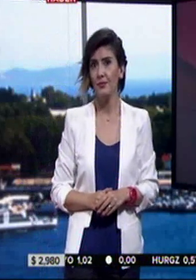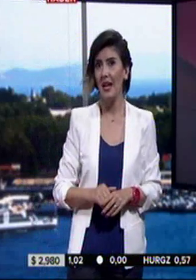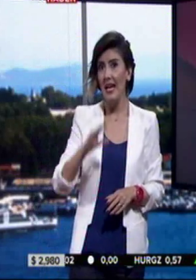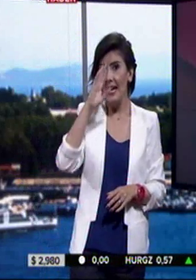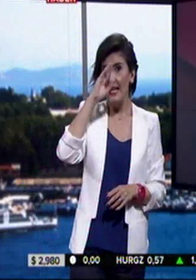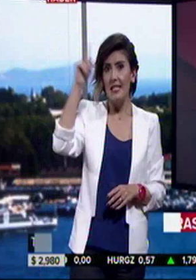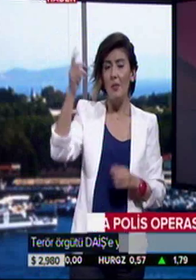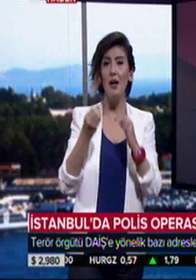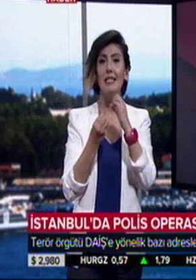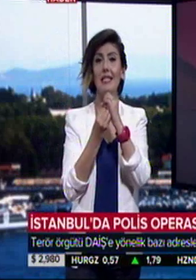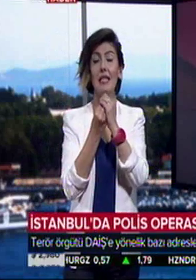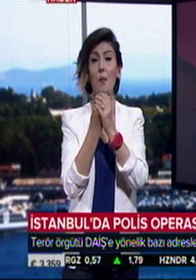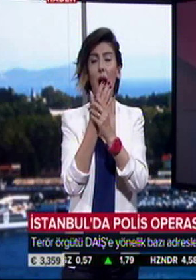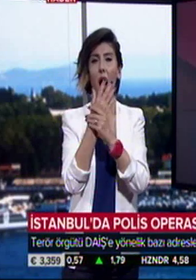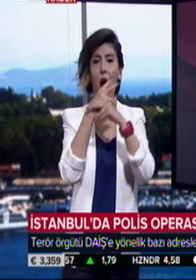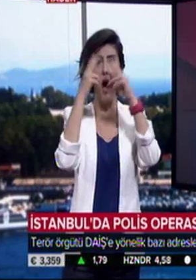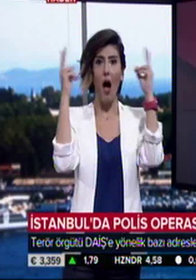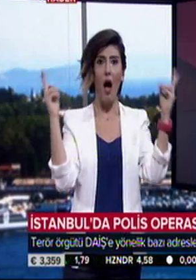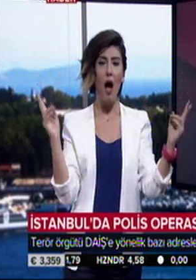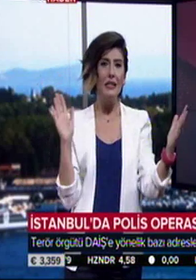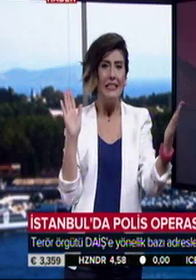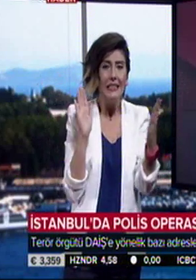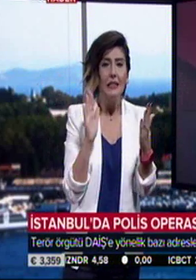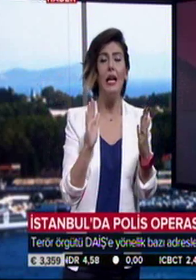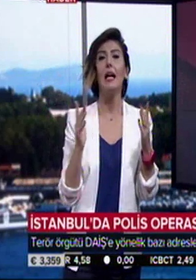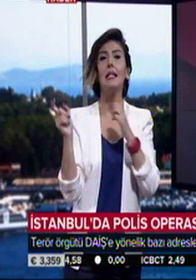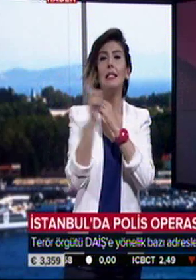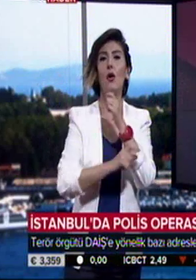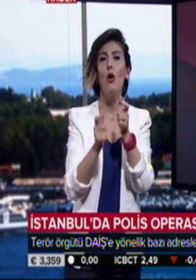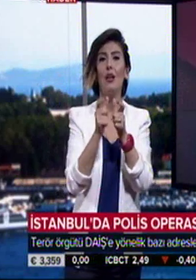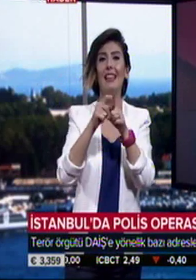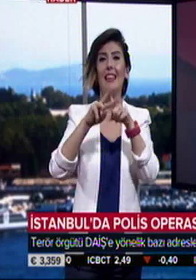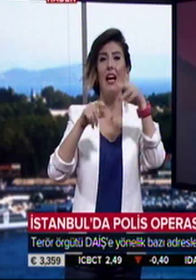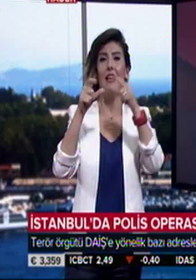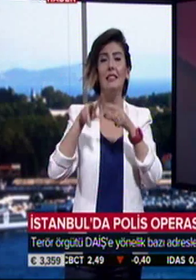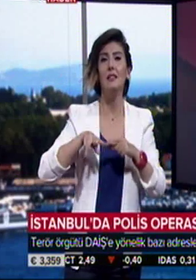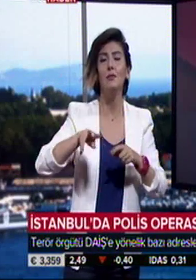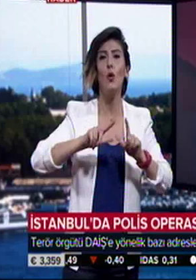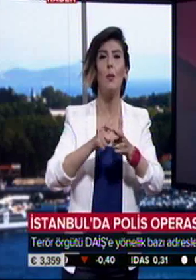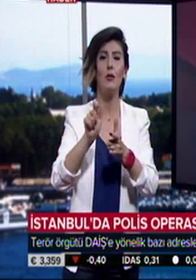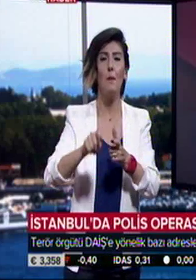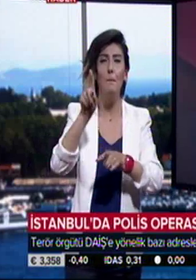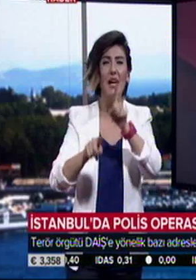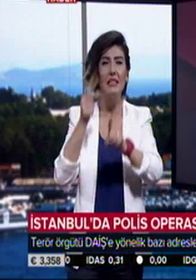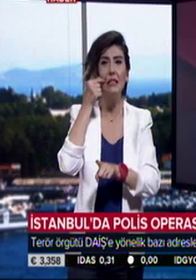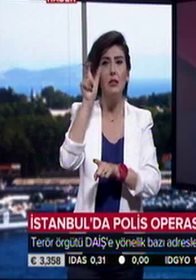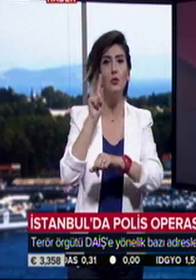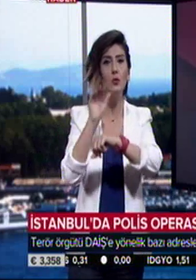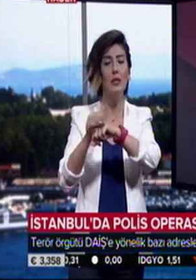İstanbul'da sabaha karşı terör örgütü DAİŞ'e yönelik operasyon yapıldı. Bazı kişiler gözaltına alındı. İstanbul